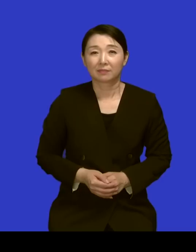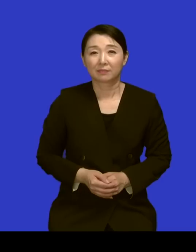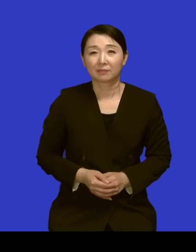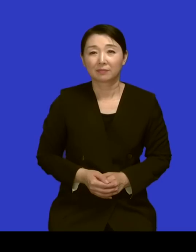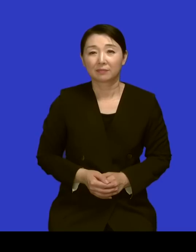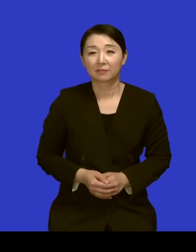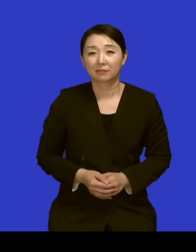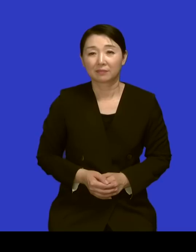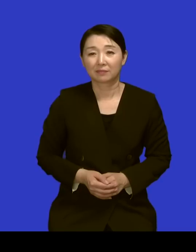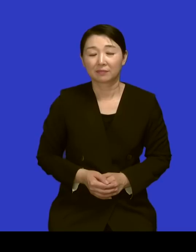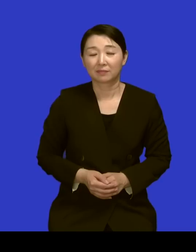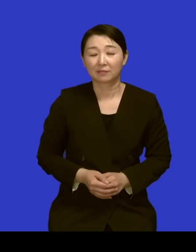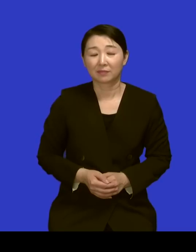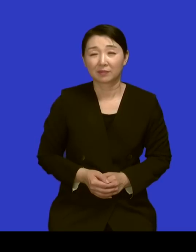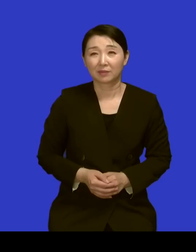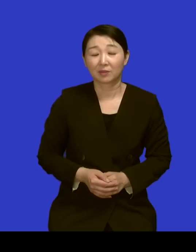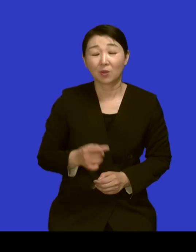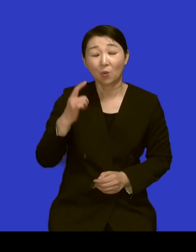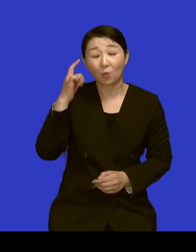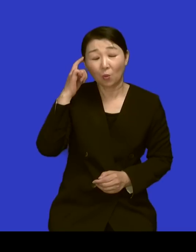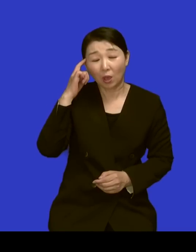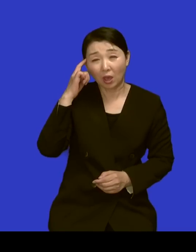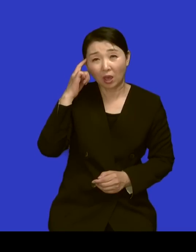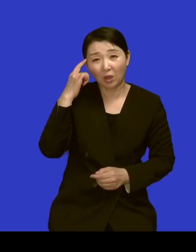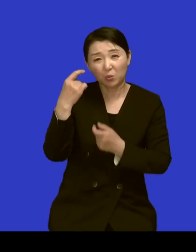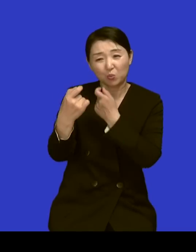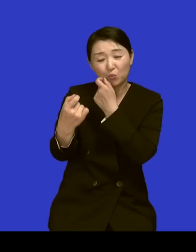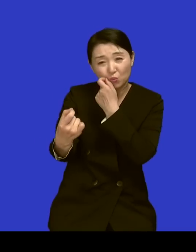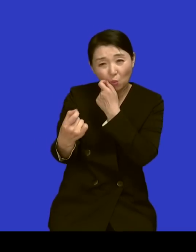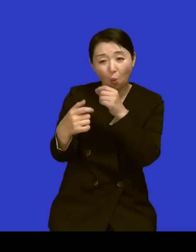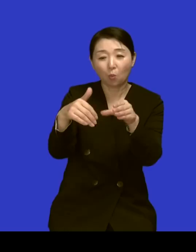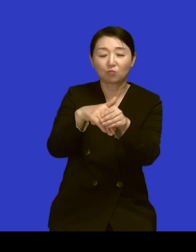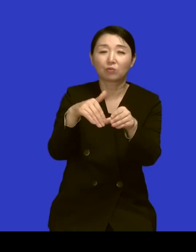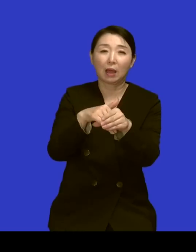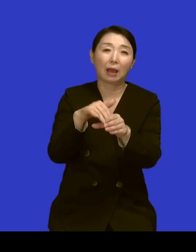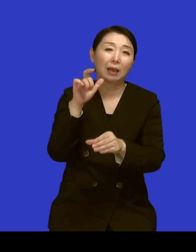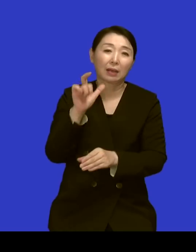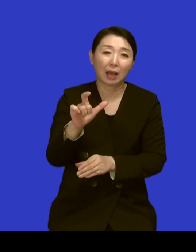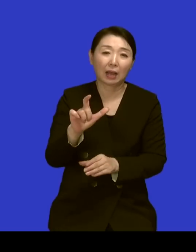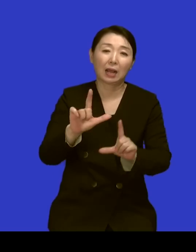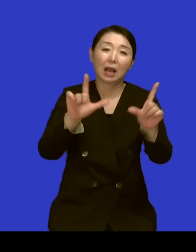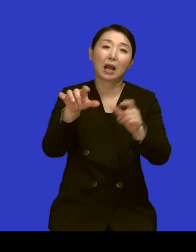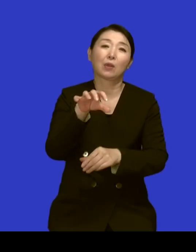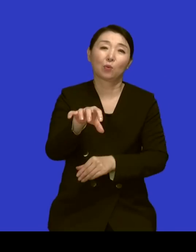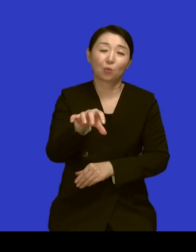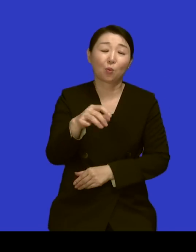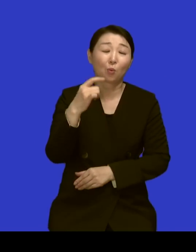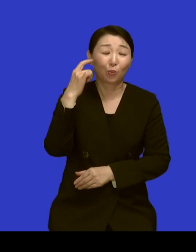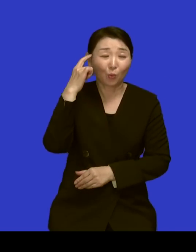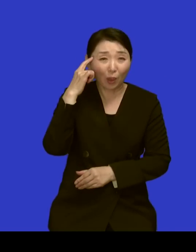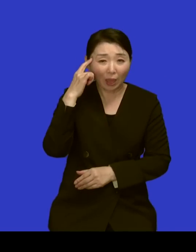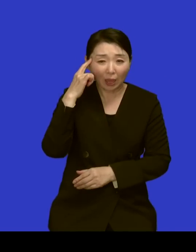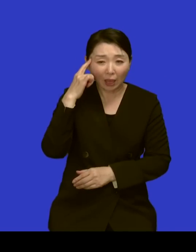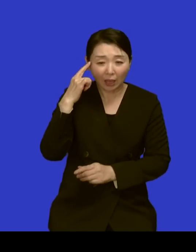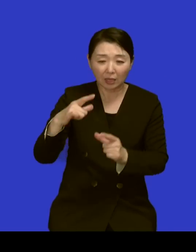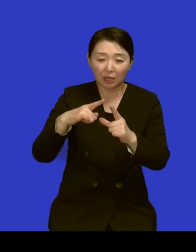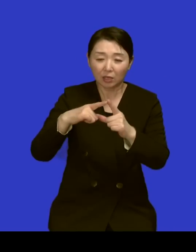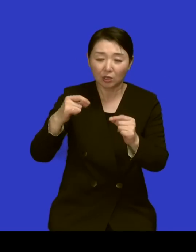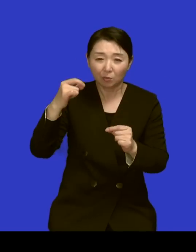그러니까 굉장히 유교문화가 강한 그런 안동 지방에서 네 또 시대도 일제시대에 믿음을 지킨다는 것이 쉽지 않았을텐데